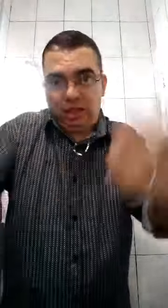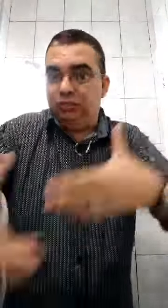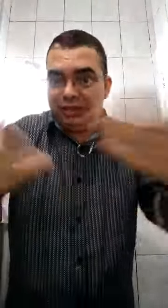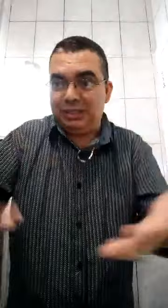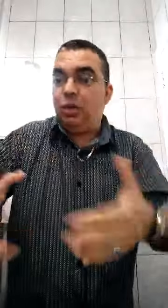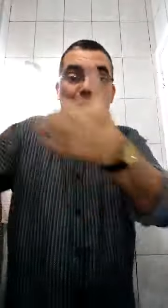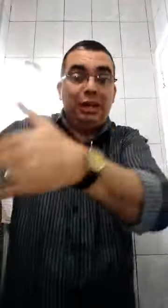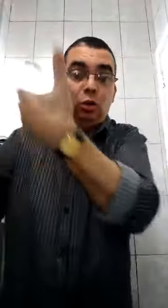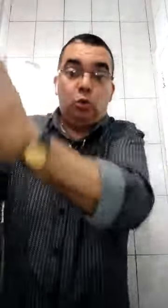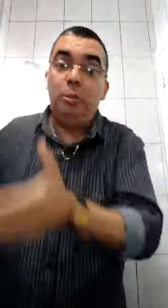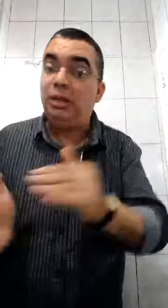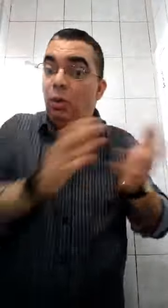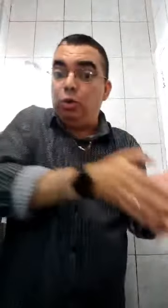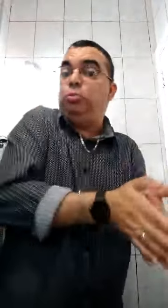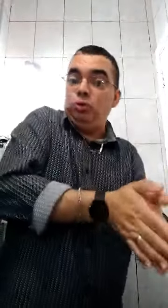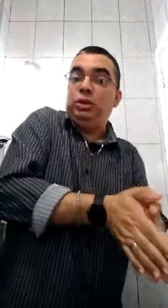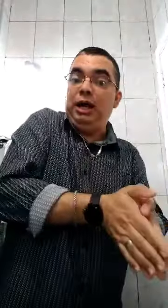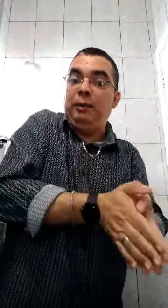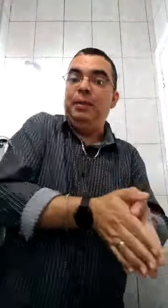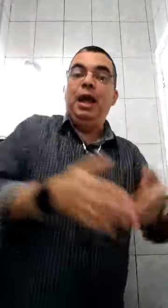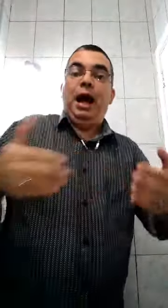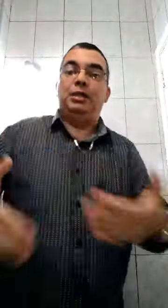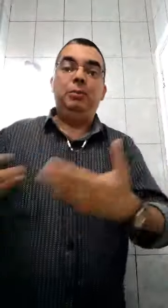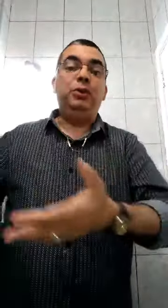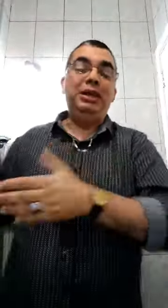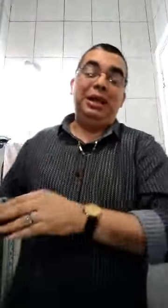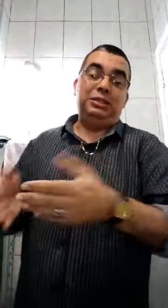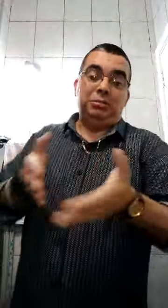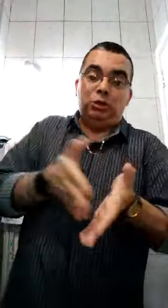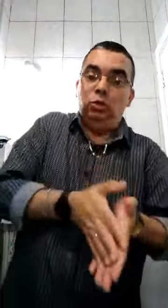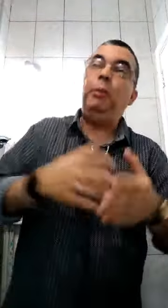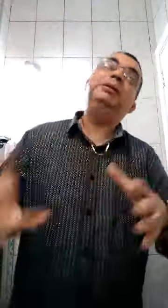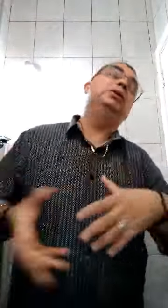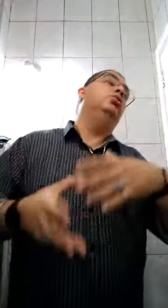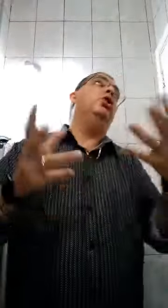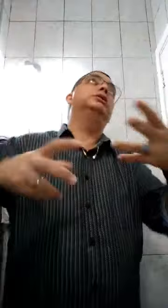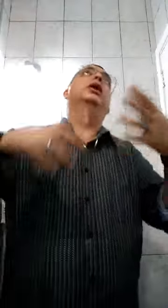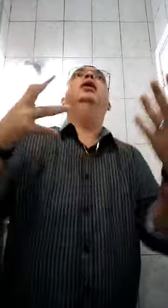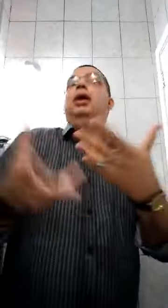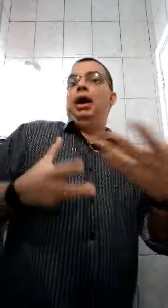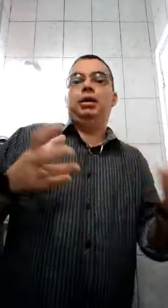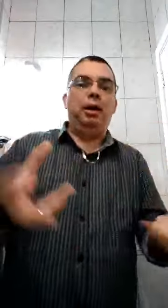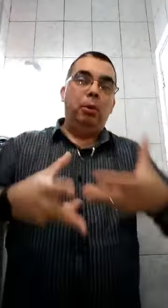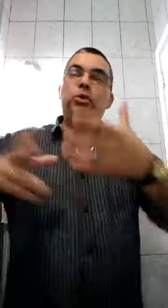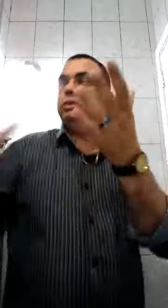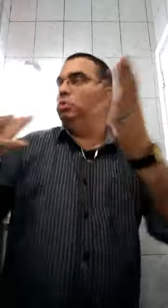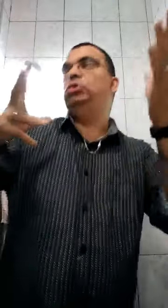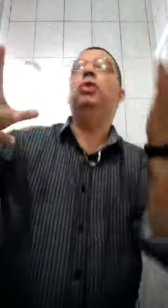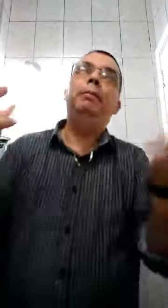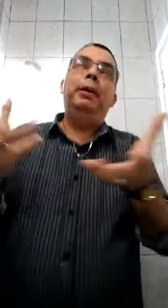tem que fazer com aquele outro homem que não é o esposo dela. Até porque ninguém se masturba pensando, nossa, aquela bolsa do shopping